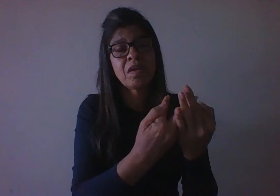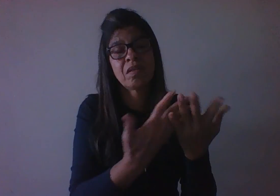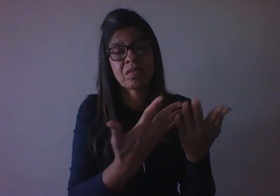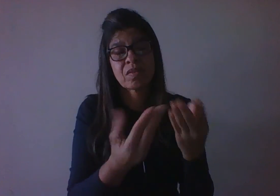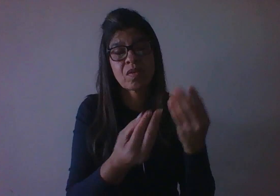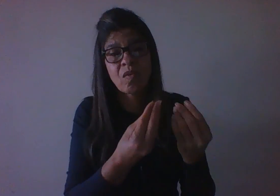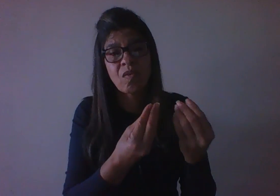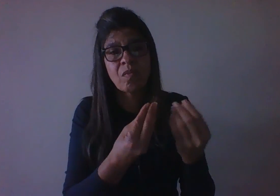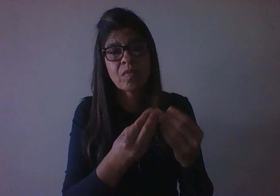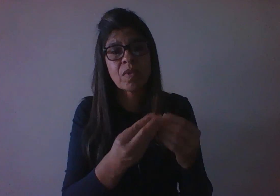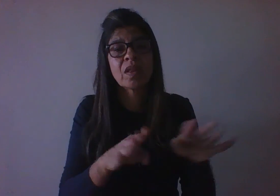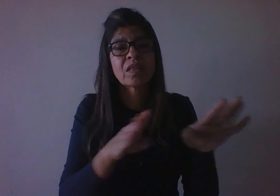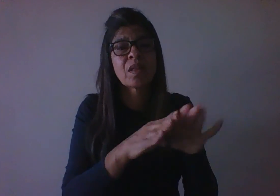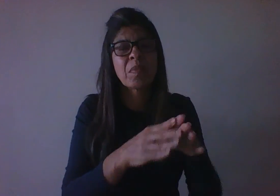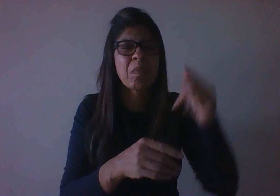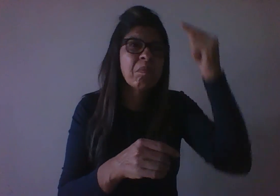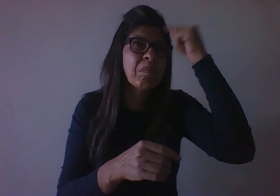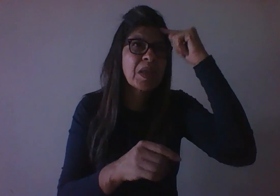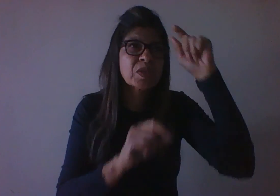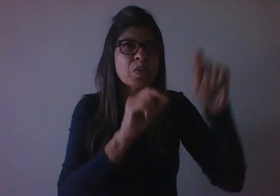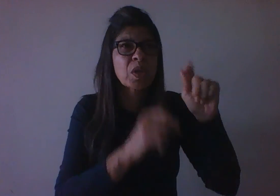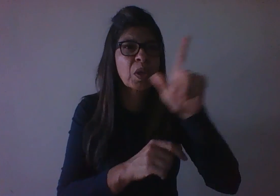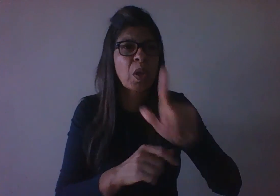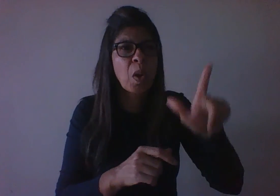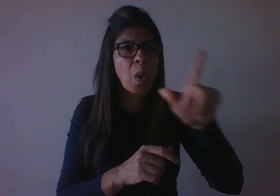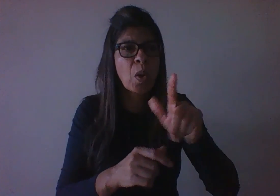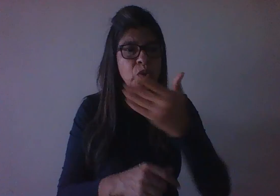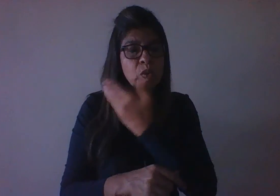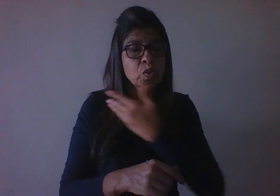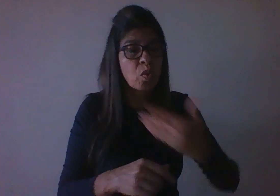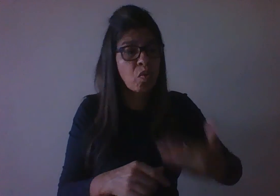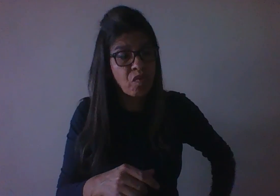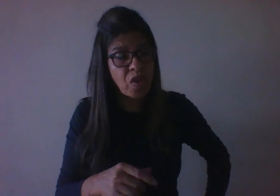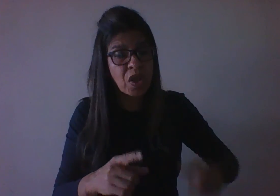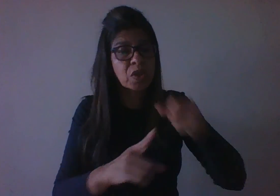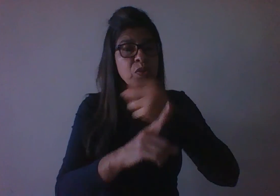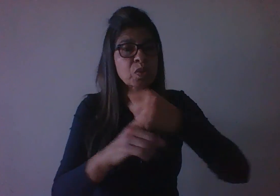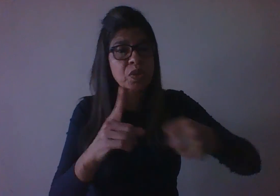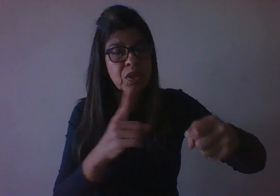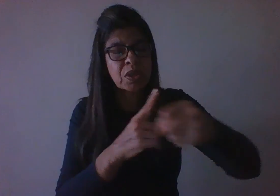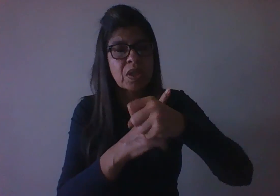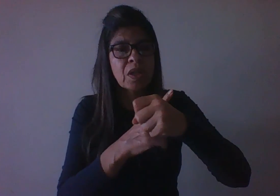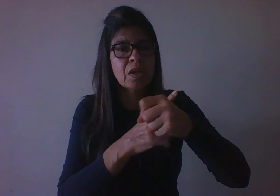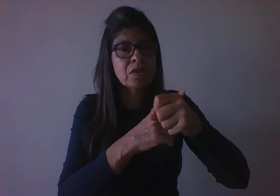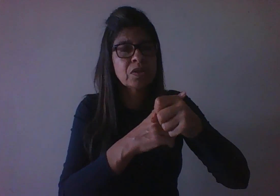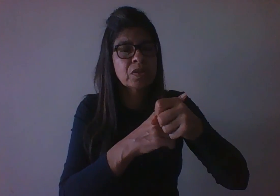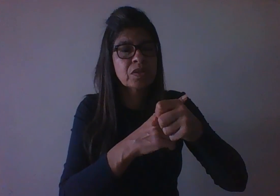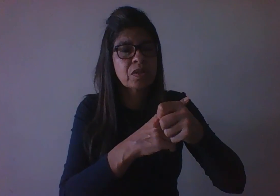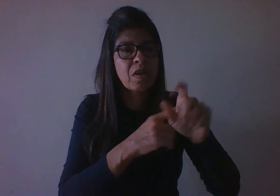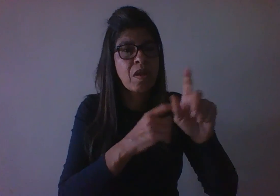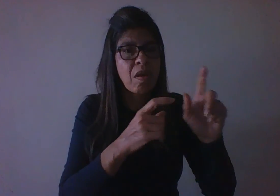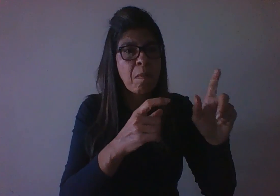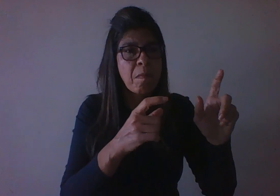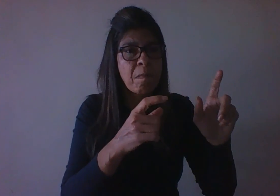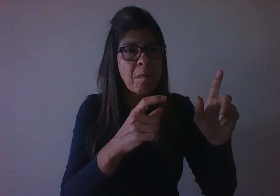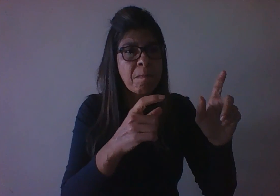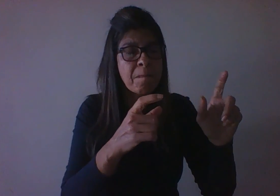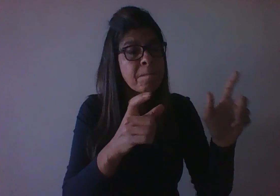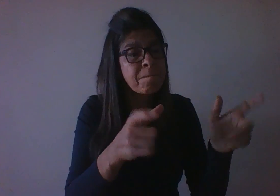governo, de sociedade, etc., e o macrosistema, composto por todas as características históricas,